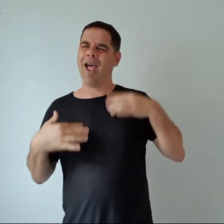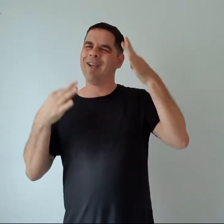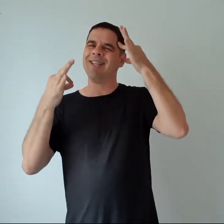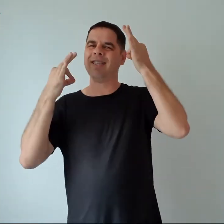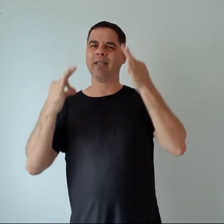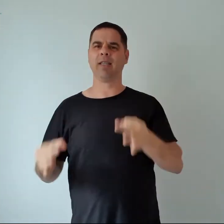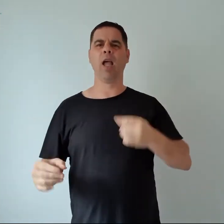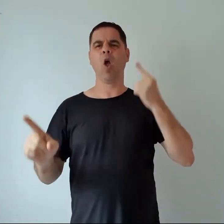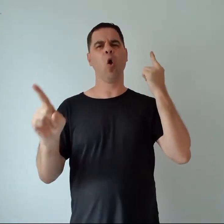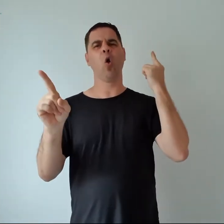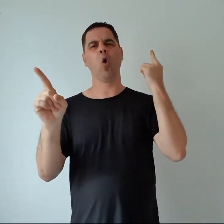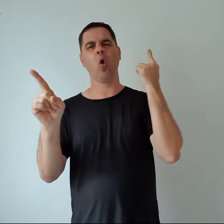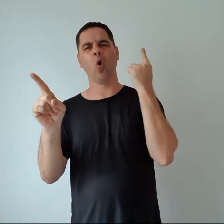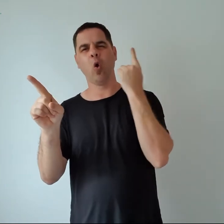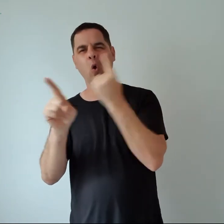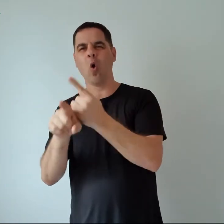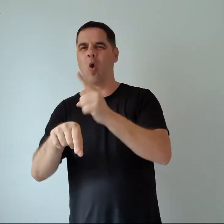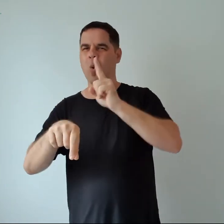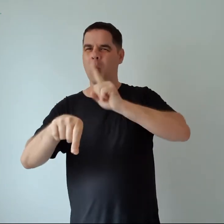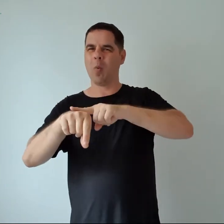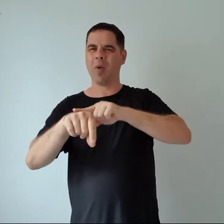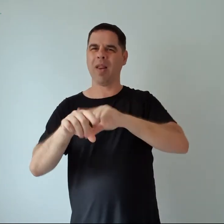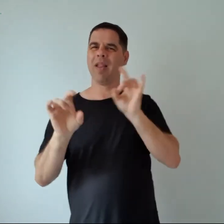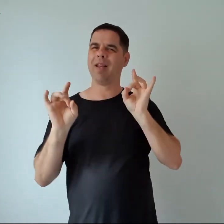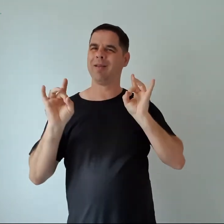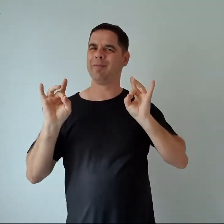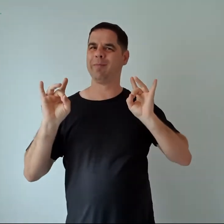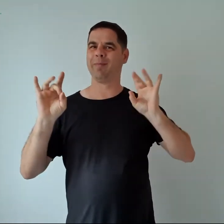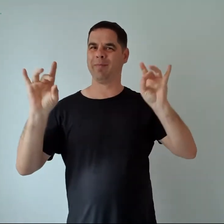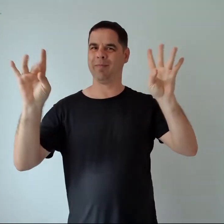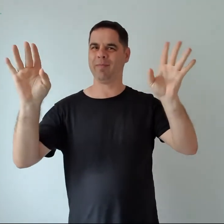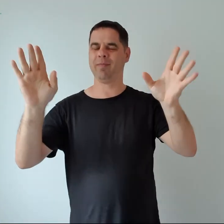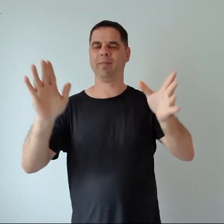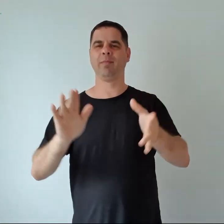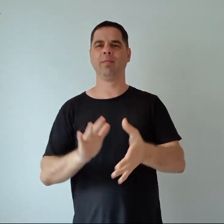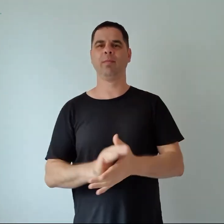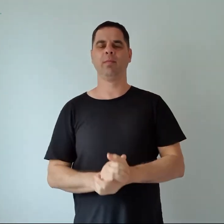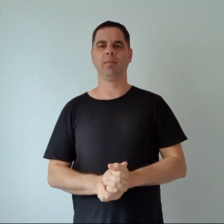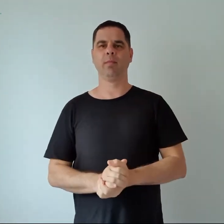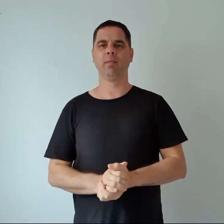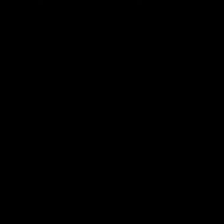encontro eternizado na mágica daqueles momentos. E aí Tchau.